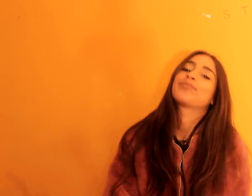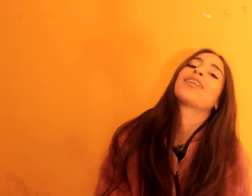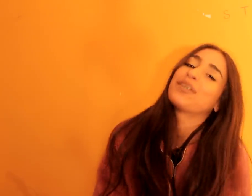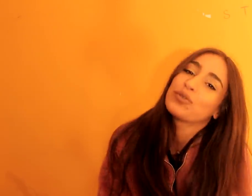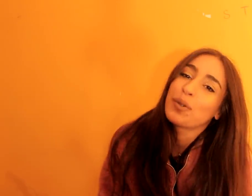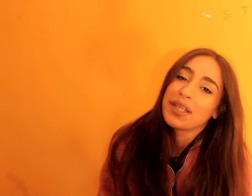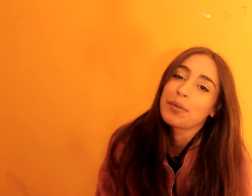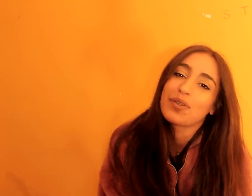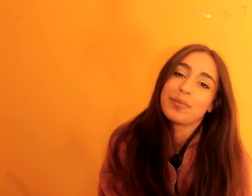Muito obrigada.